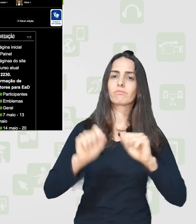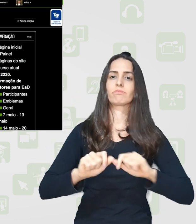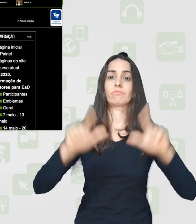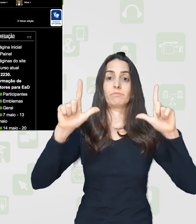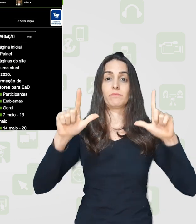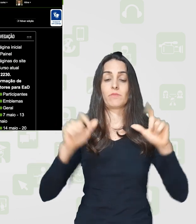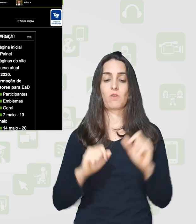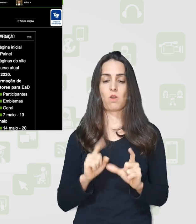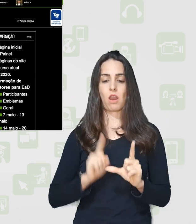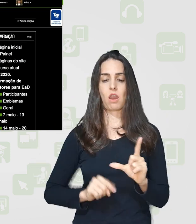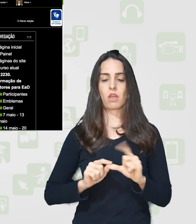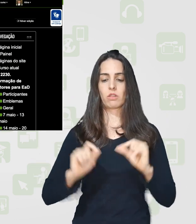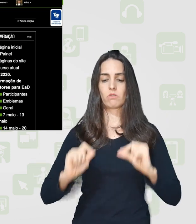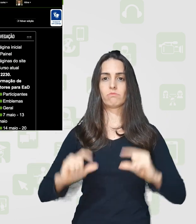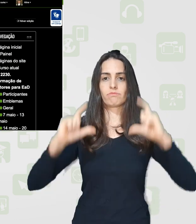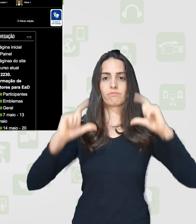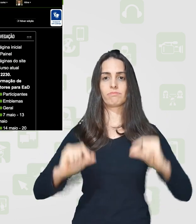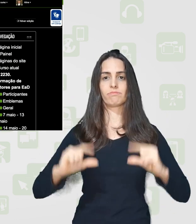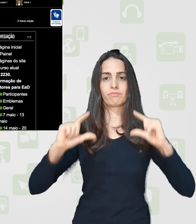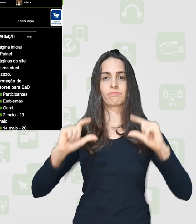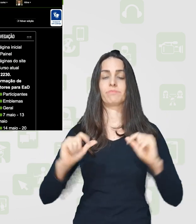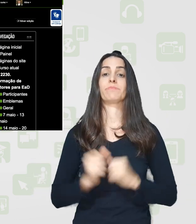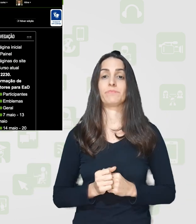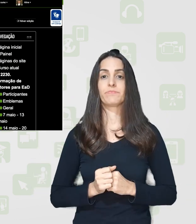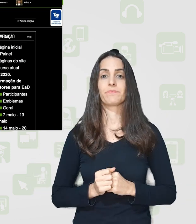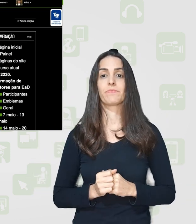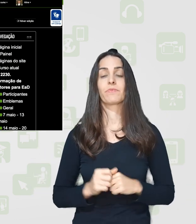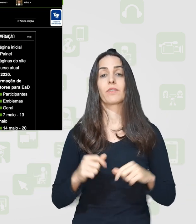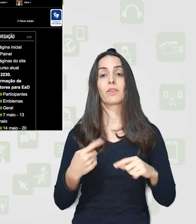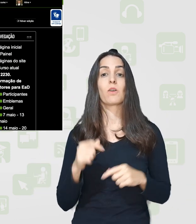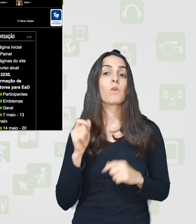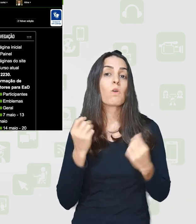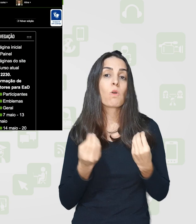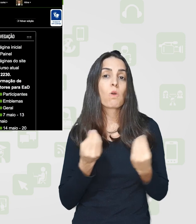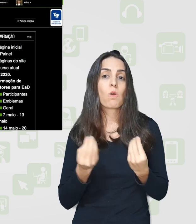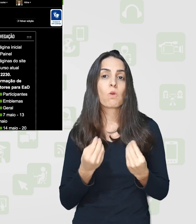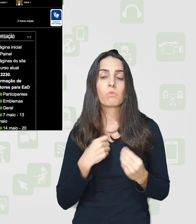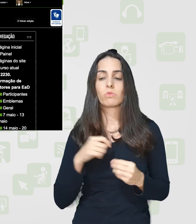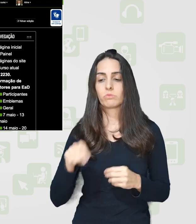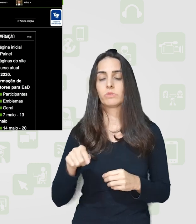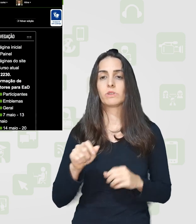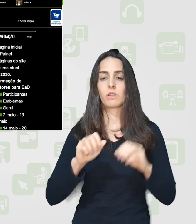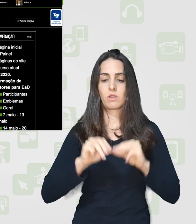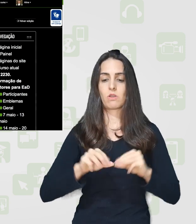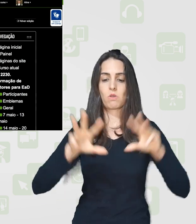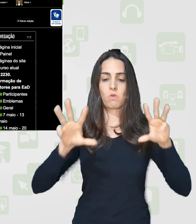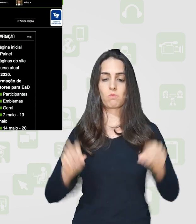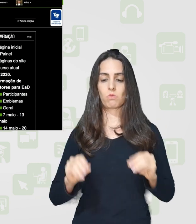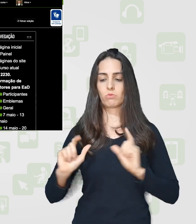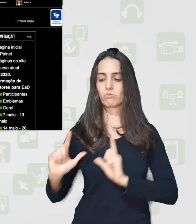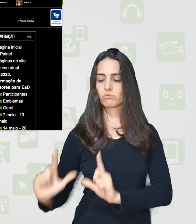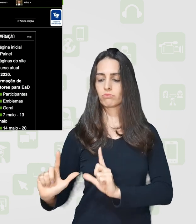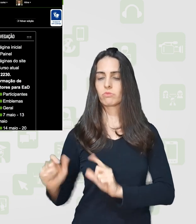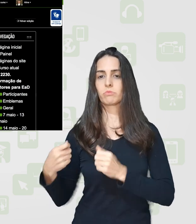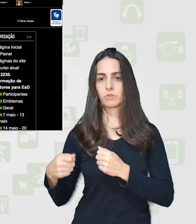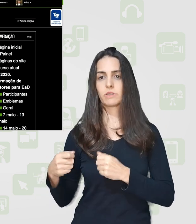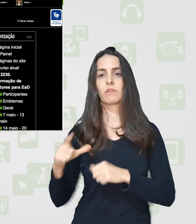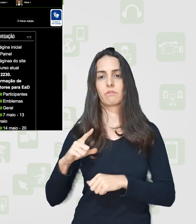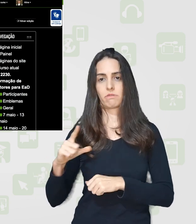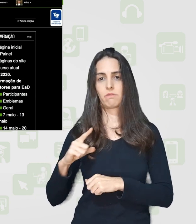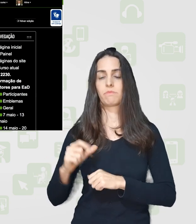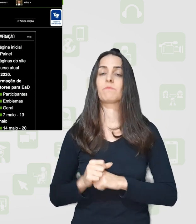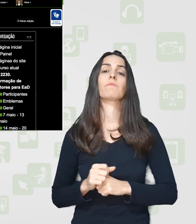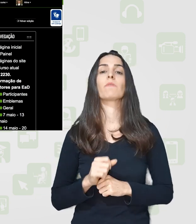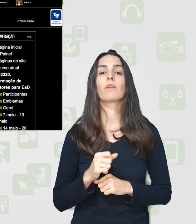isso funcione, o conteúdo, ele tem que estar disponível nos recursos do ambiente virtual e não em